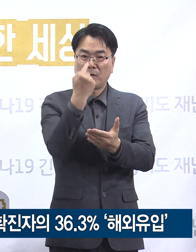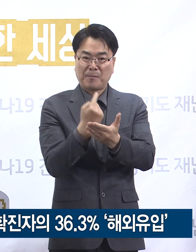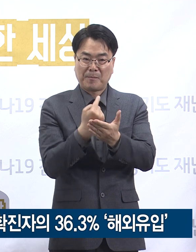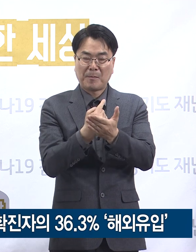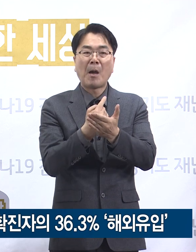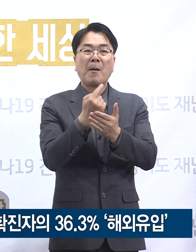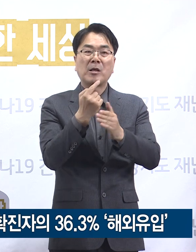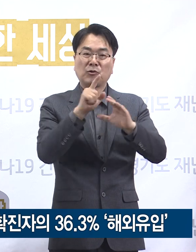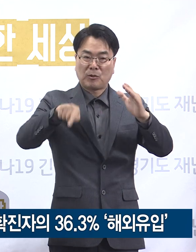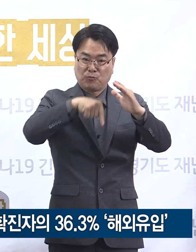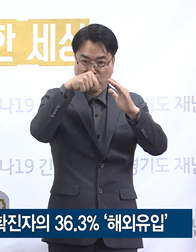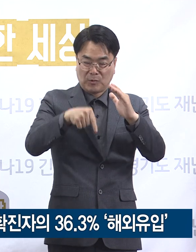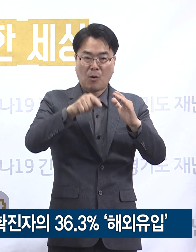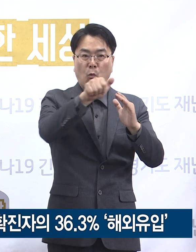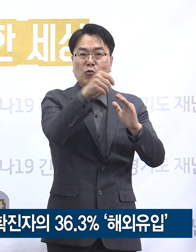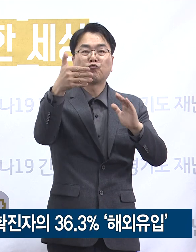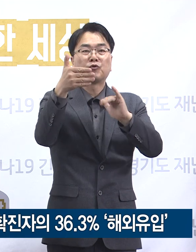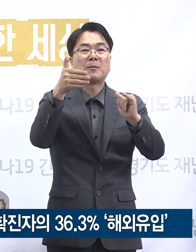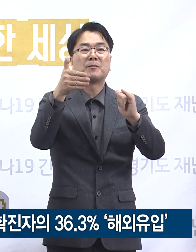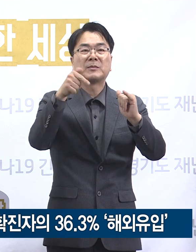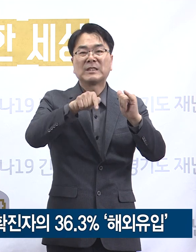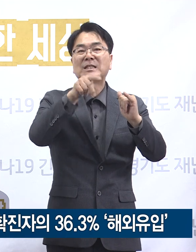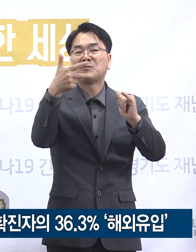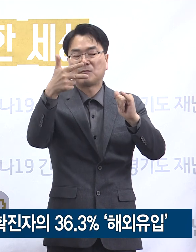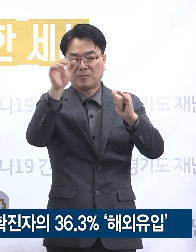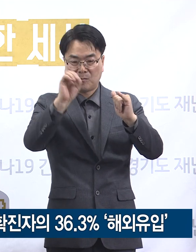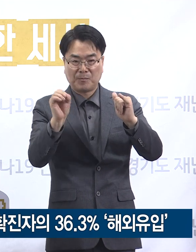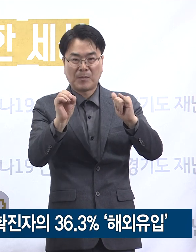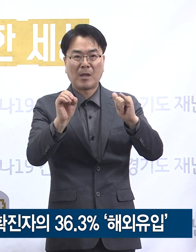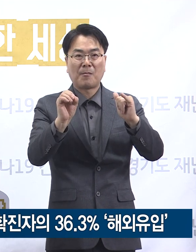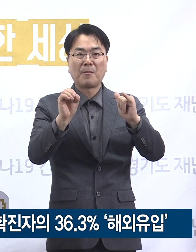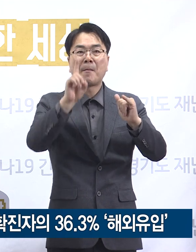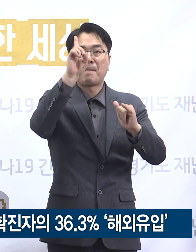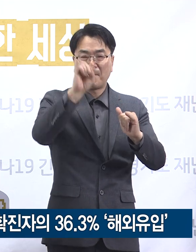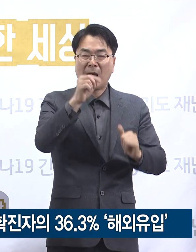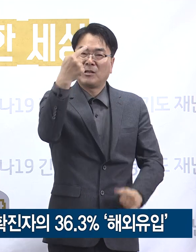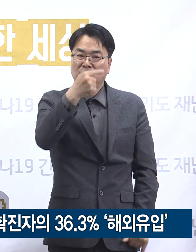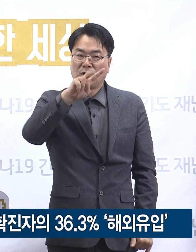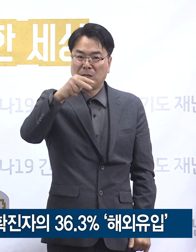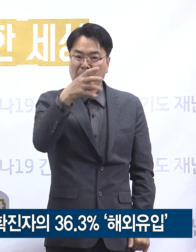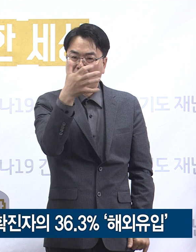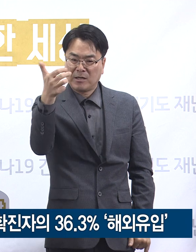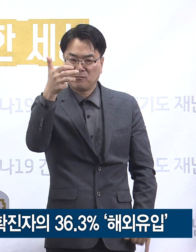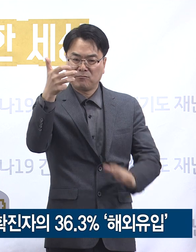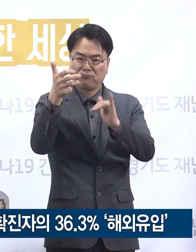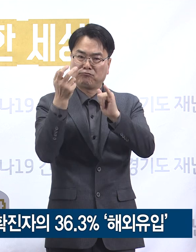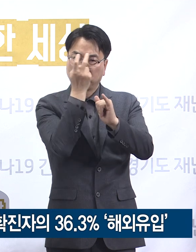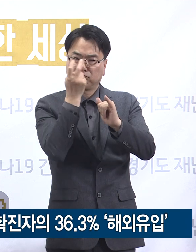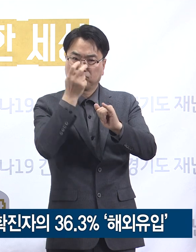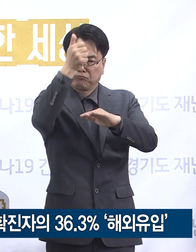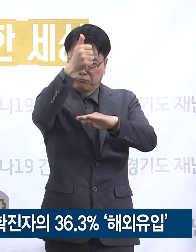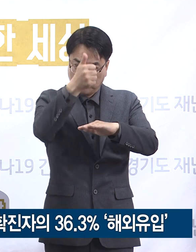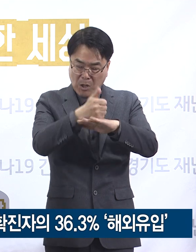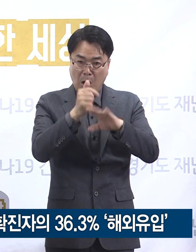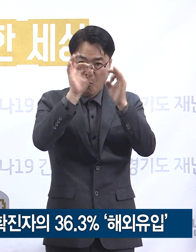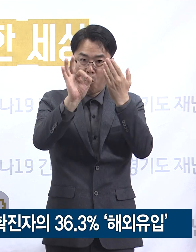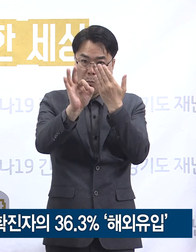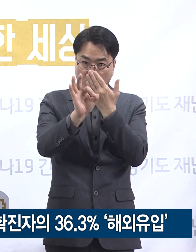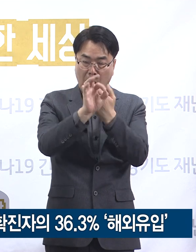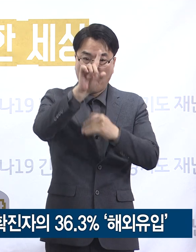이 중 59.7%인 11,228명에 대해 진단검사를 실시하여 1